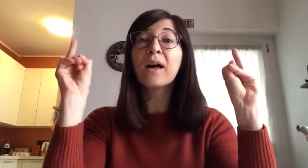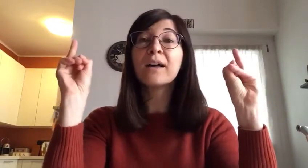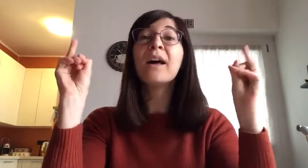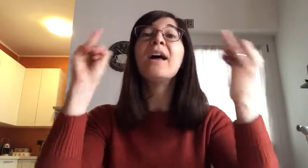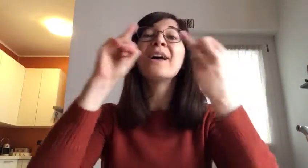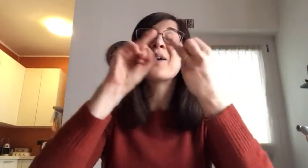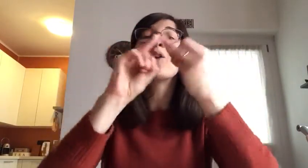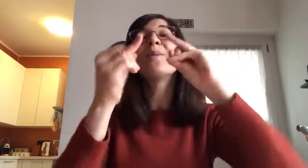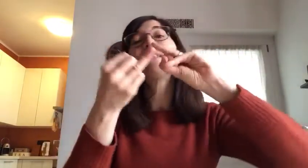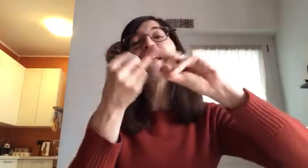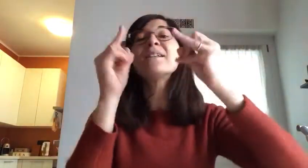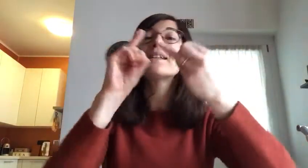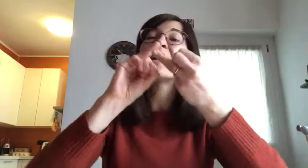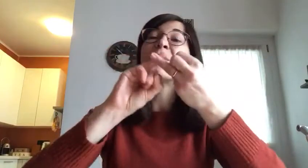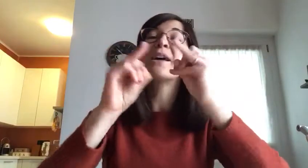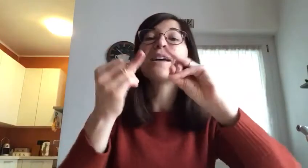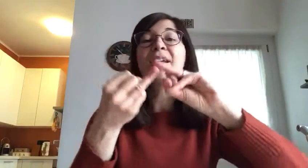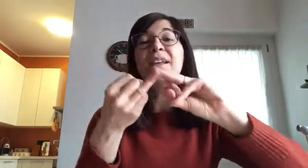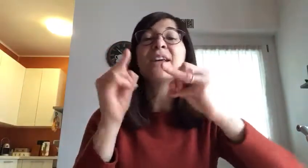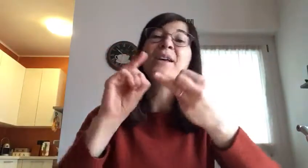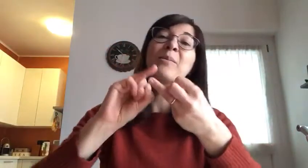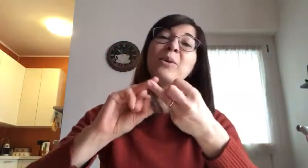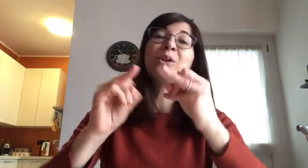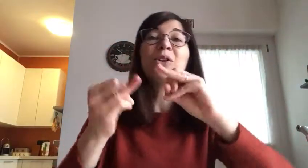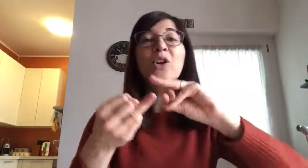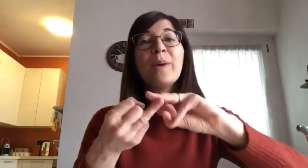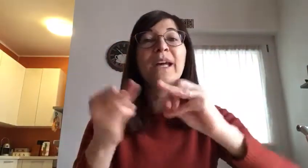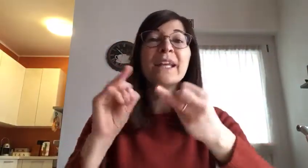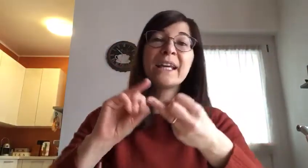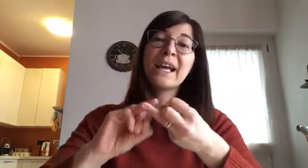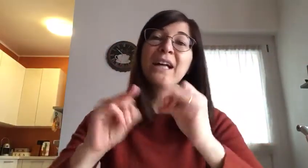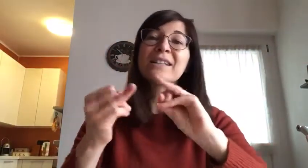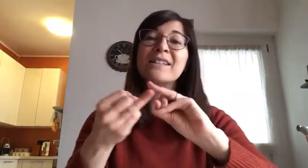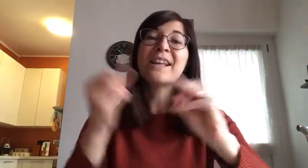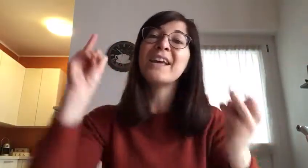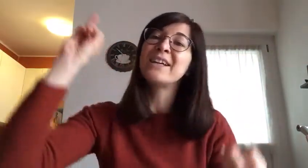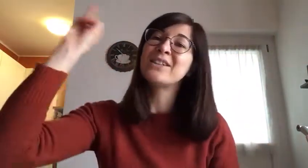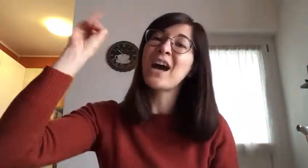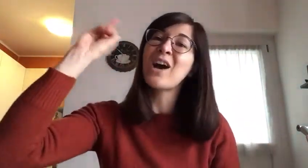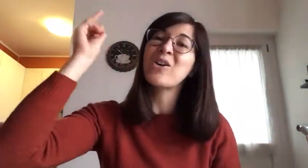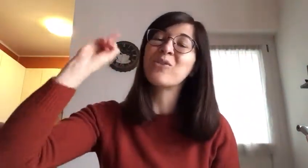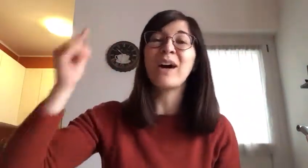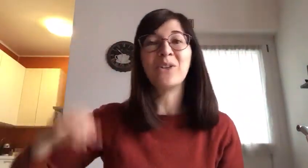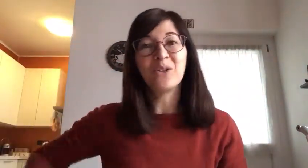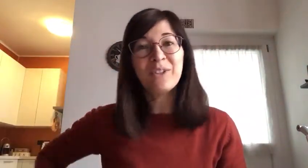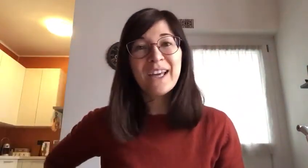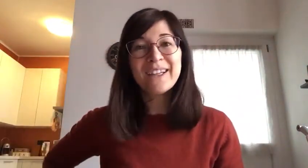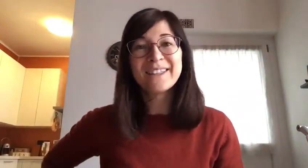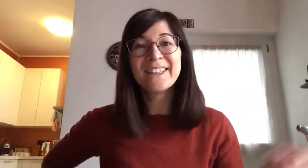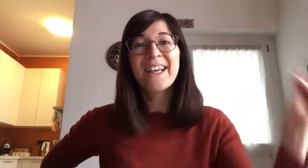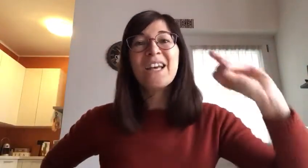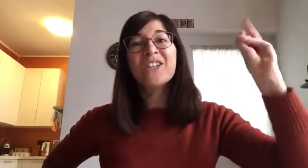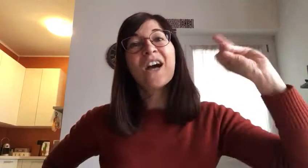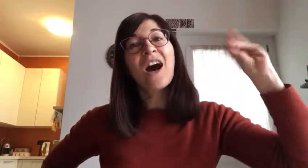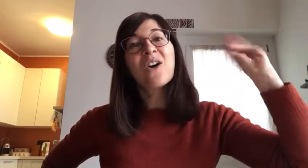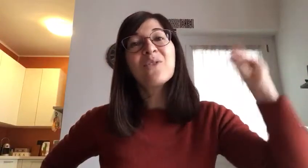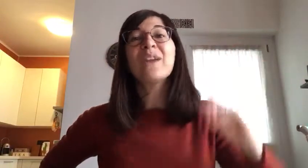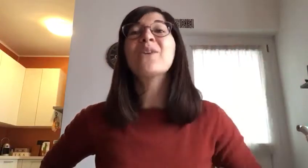eccolo stai stai bene molto bene grazie ciao vado via ciao vengo